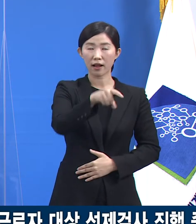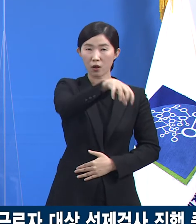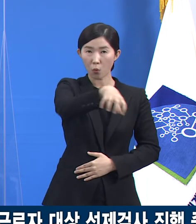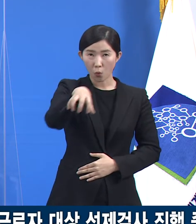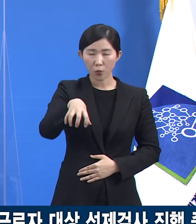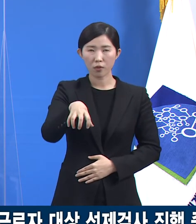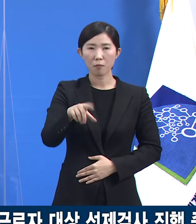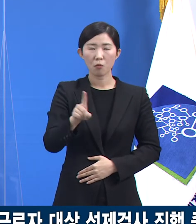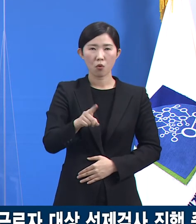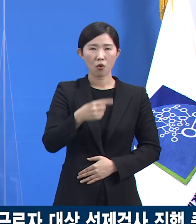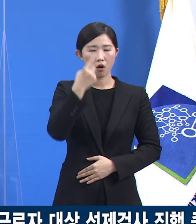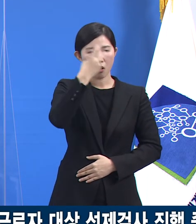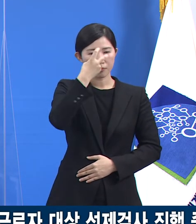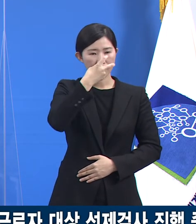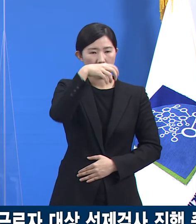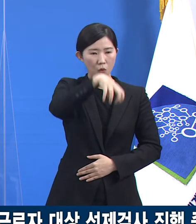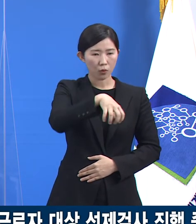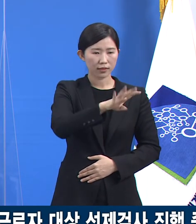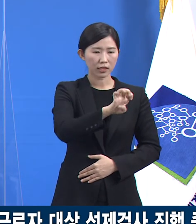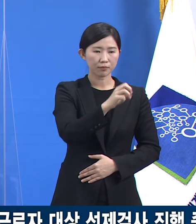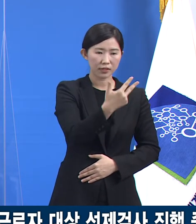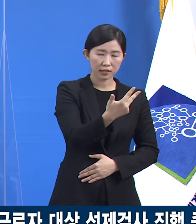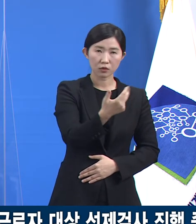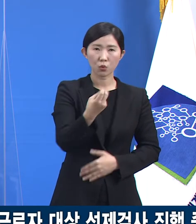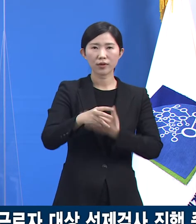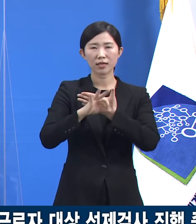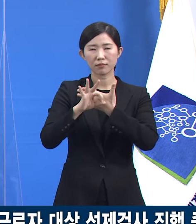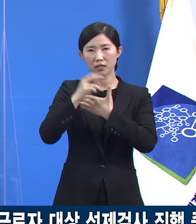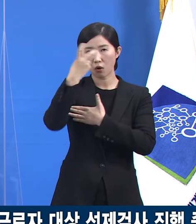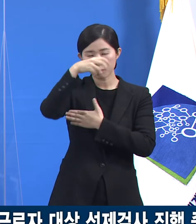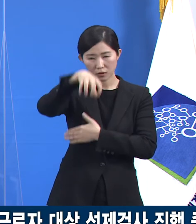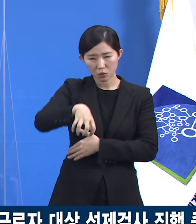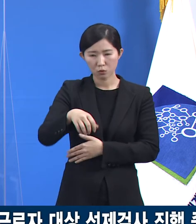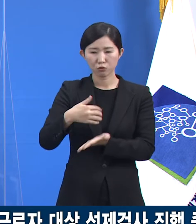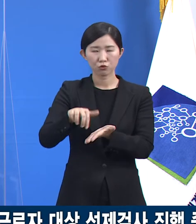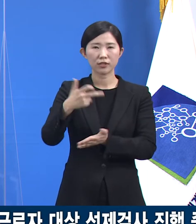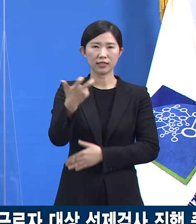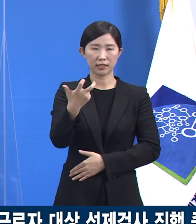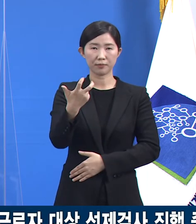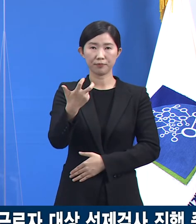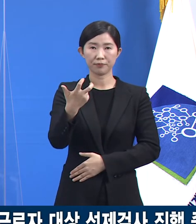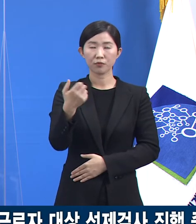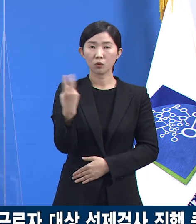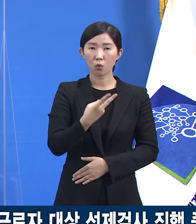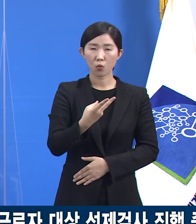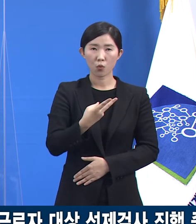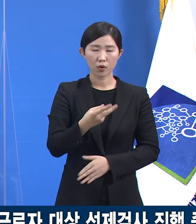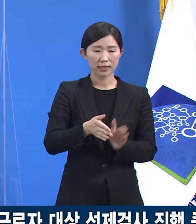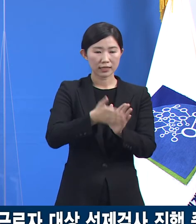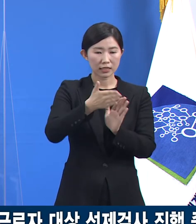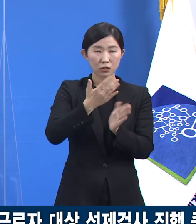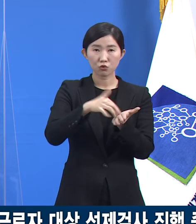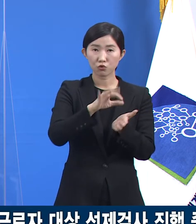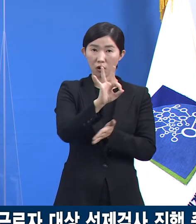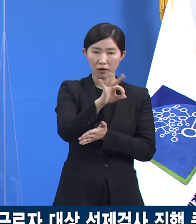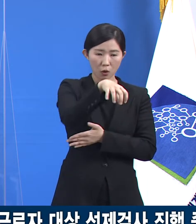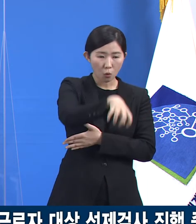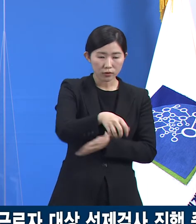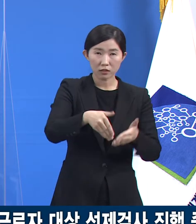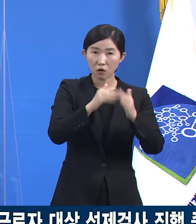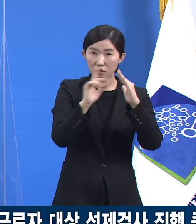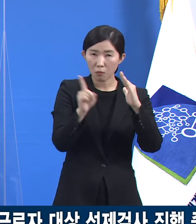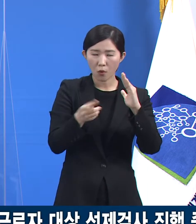47개소, 임시선별검사소 70개소, 그리고 10개의 시군에 설치된 이동형